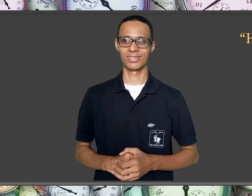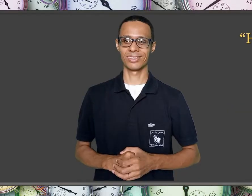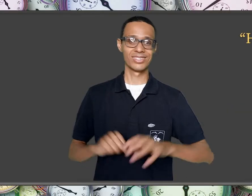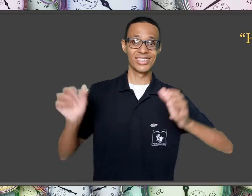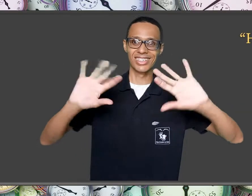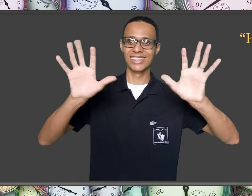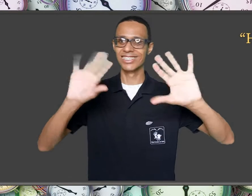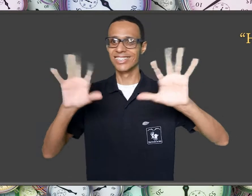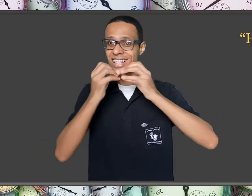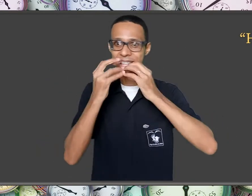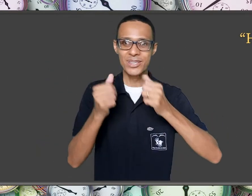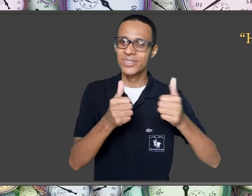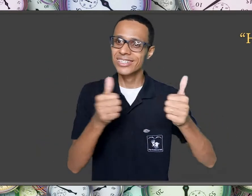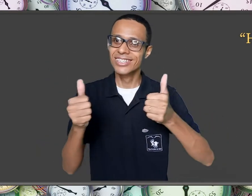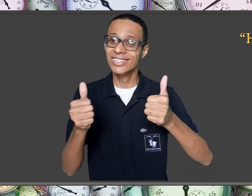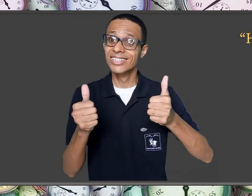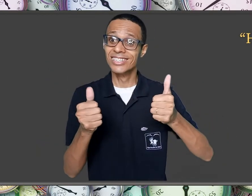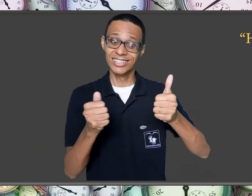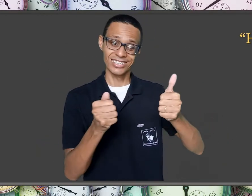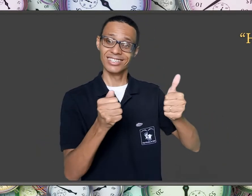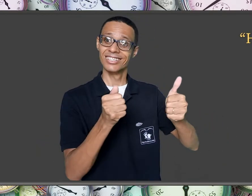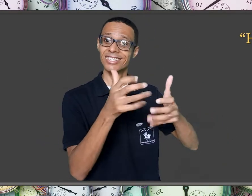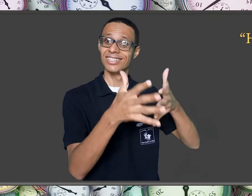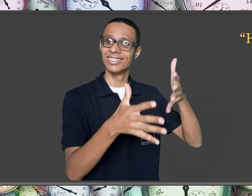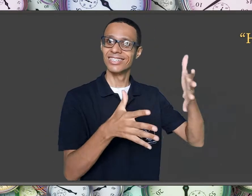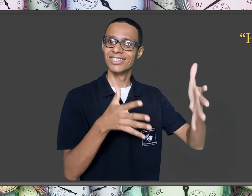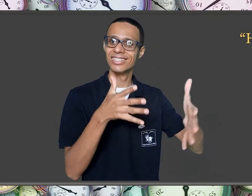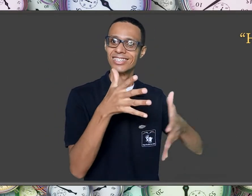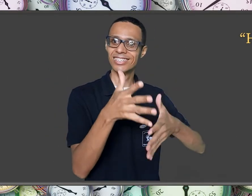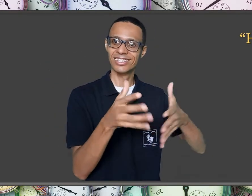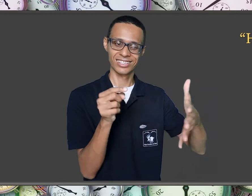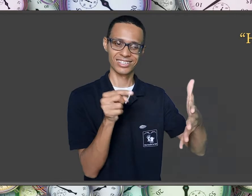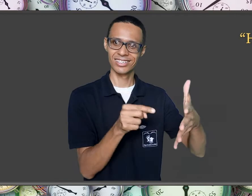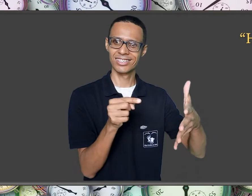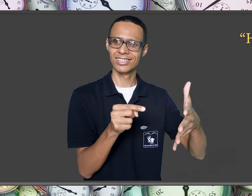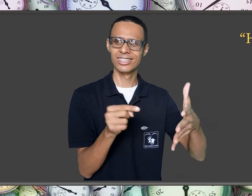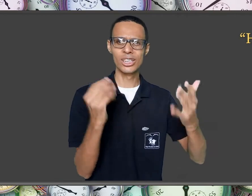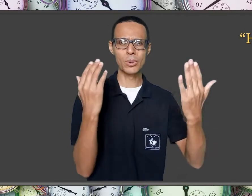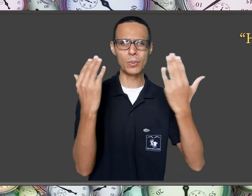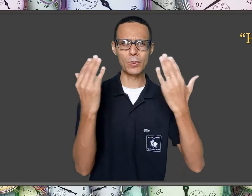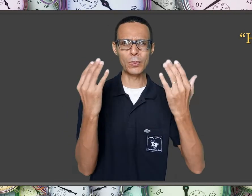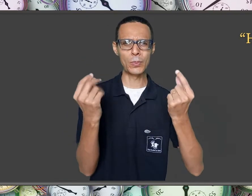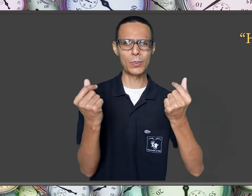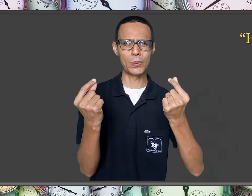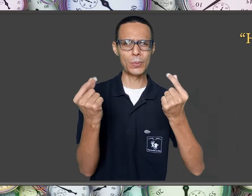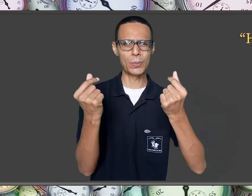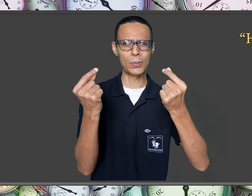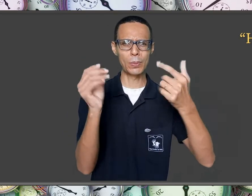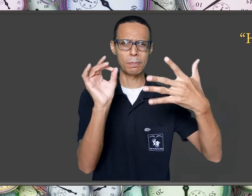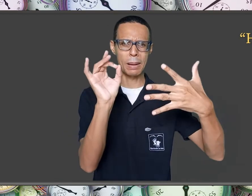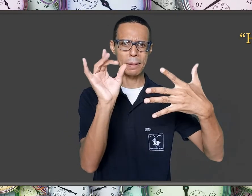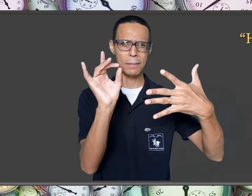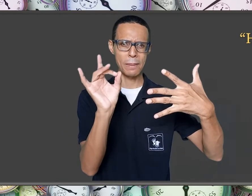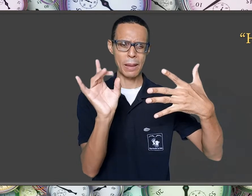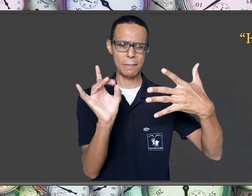Olá pessoal, tudo bem? A língua de sinais é rica em detalhes. É